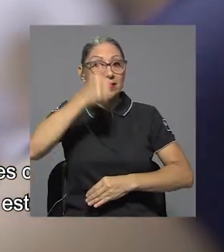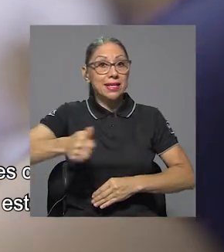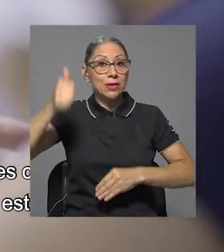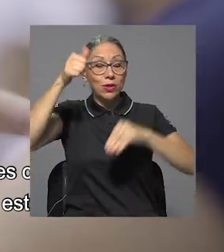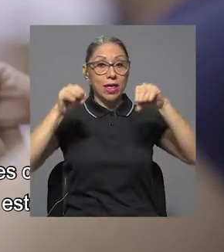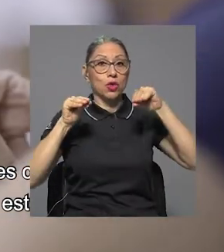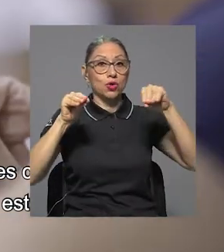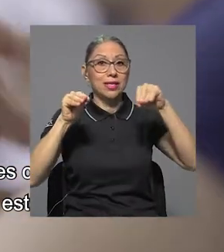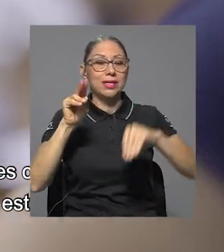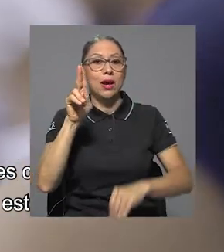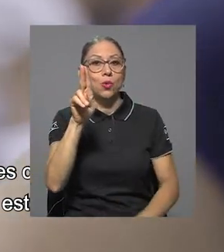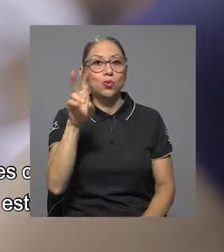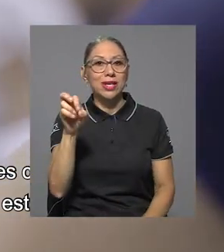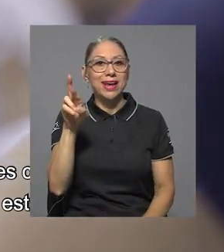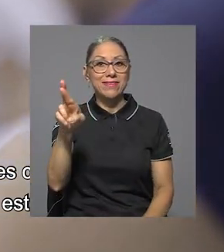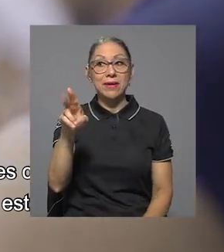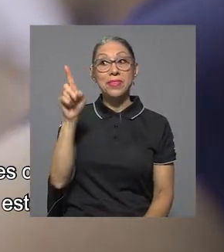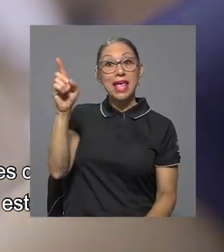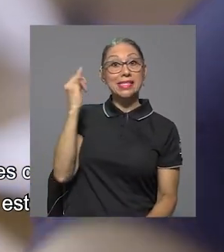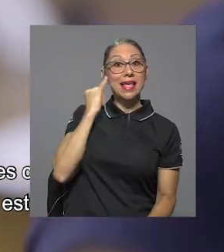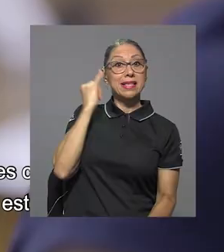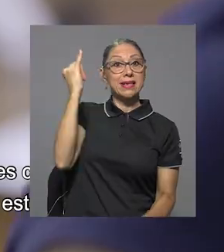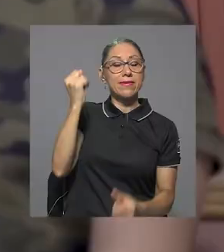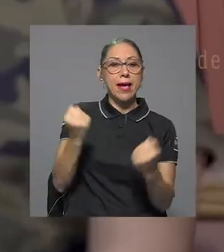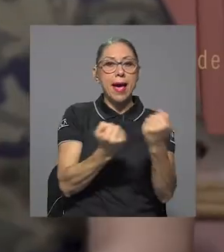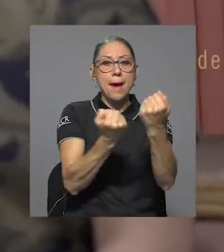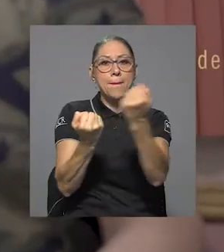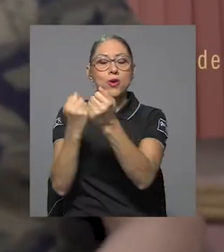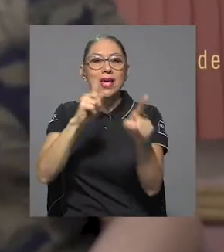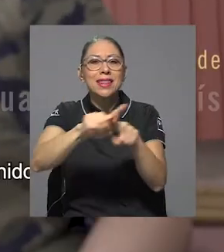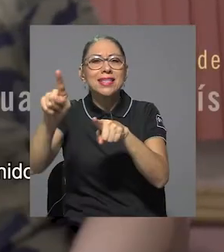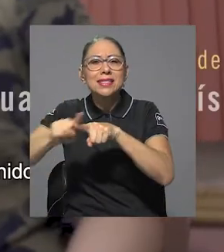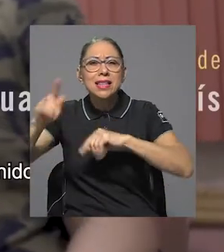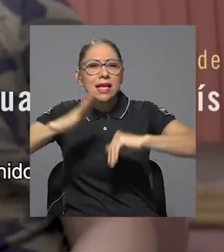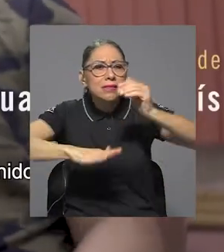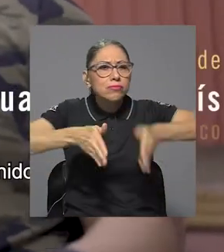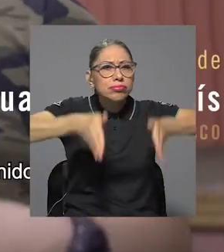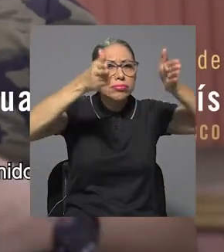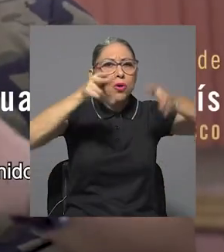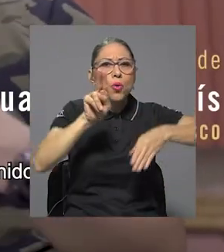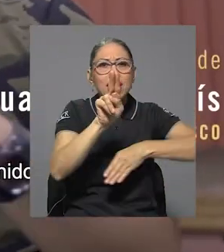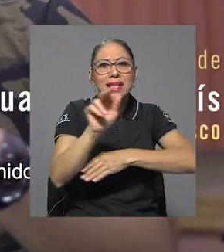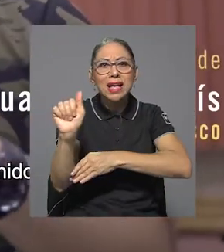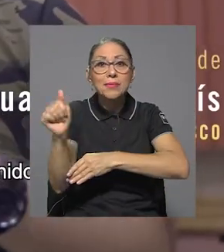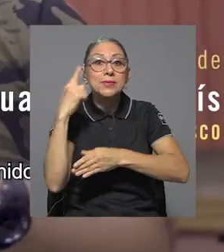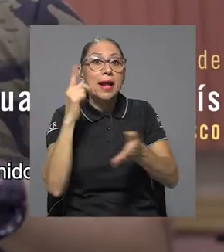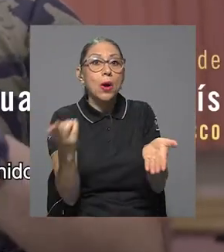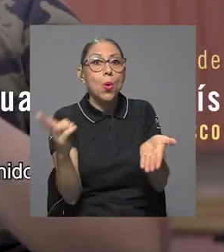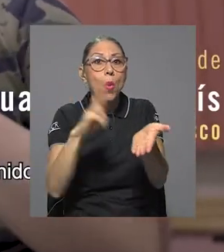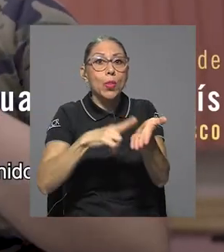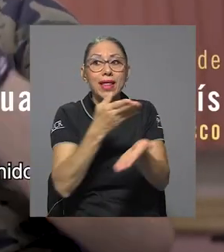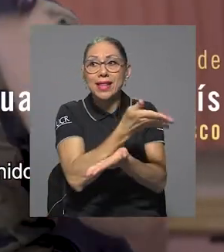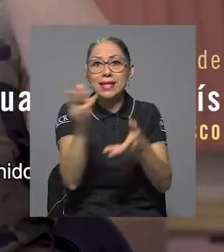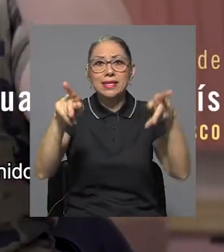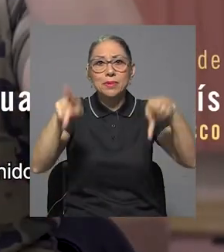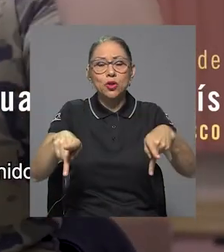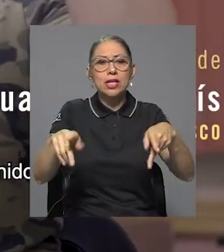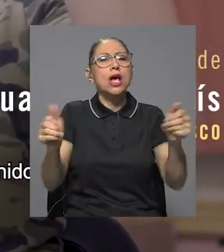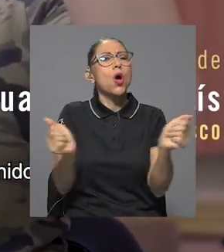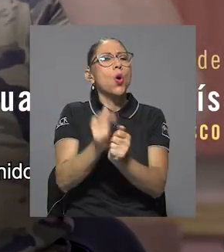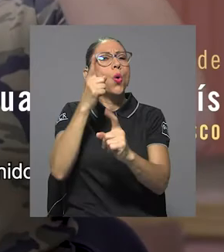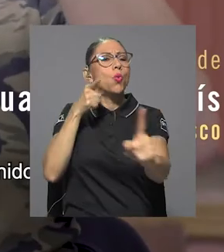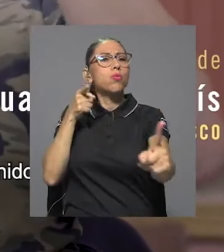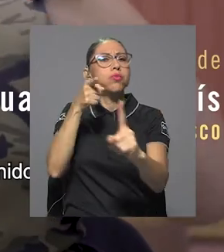Docencia de la UCR. Esta iniciativa apoya a las distintas unidades académicas en el proceso de contratación de estas personas